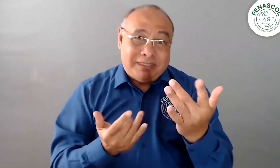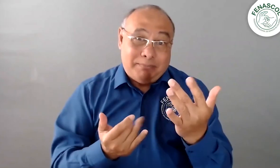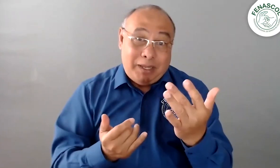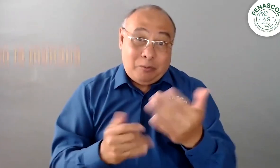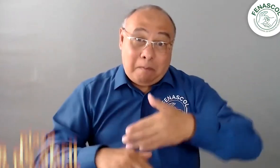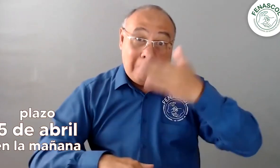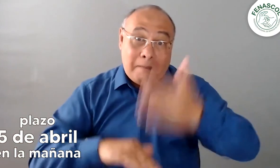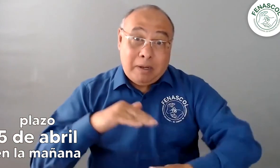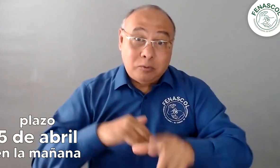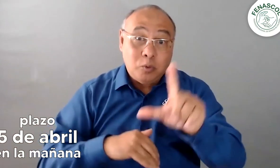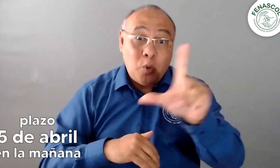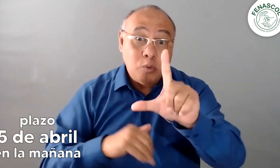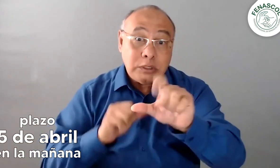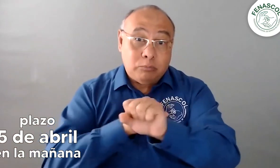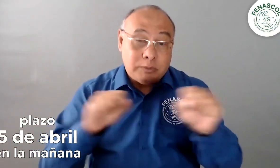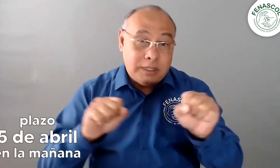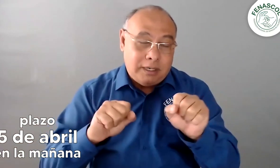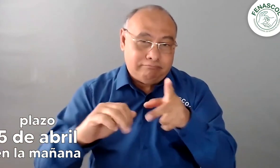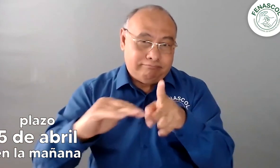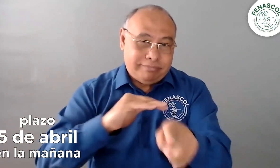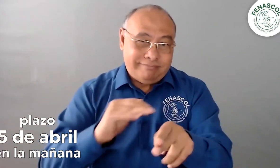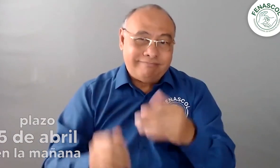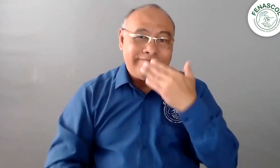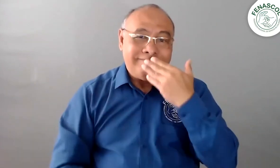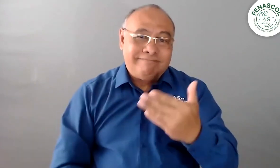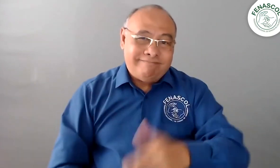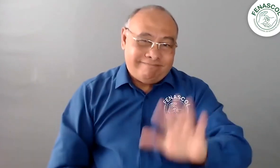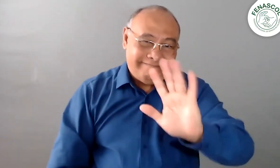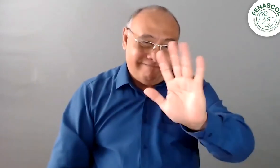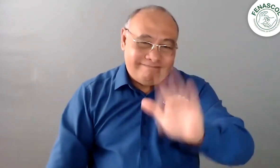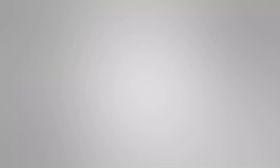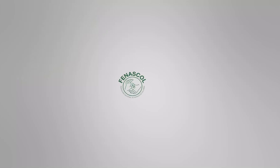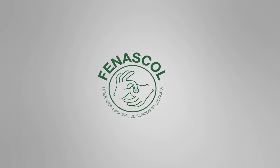Esperamos sus datos. Tienen plazo hasta el lunes 5 de abril en la mañana. Gracias. Chau.